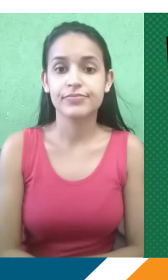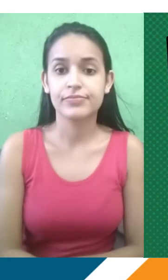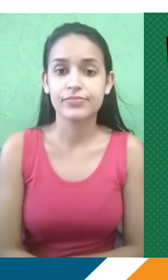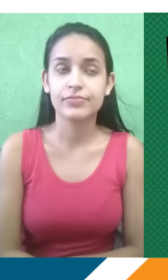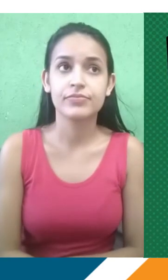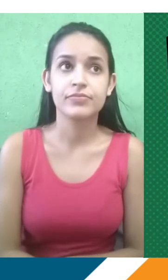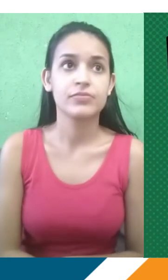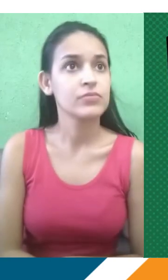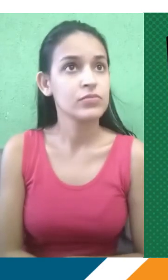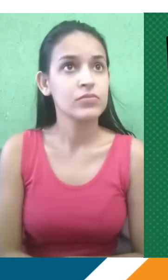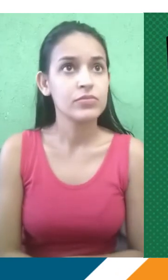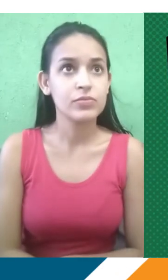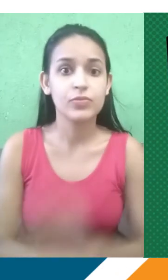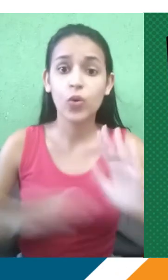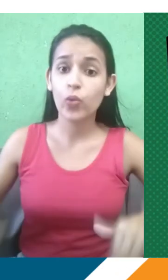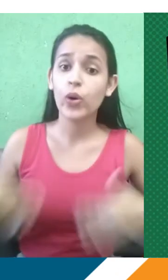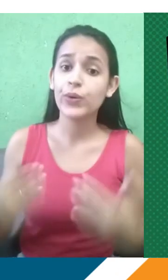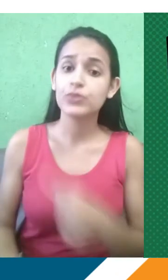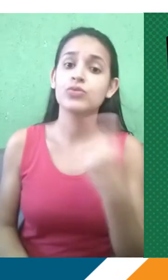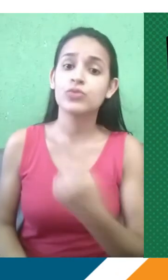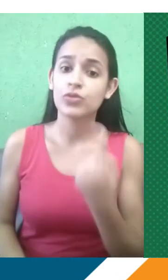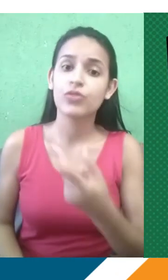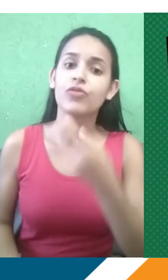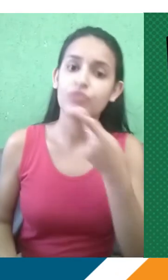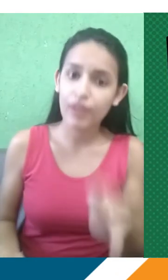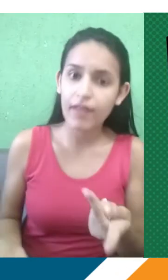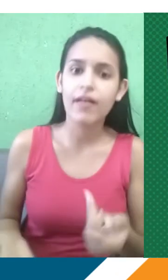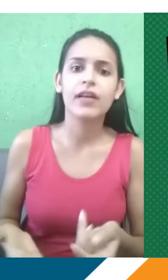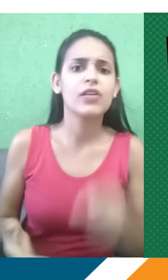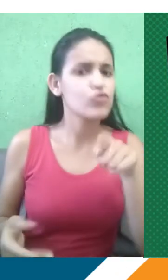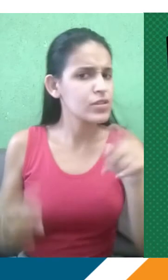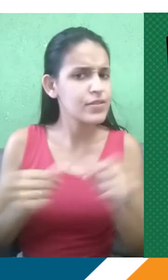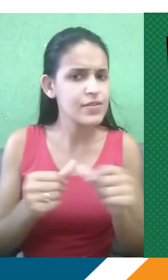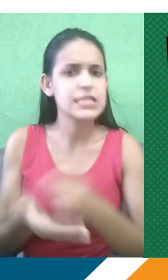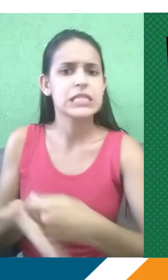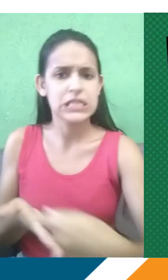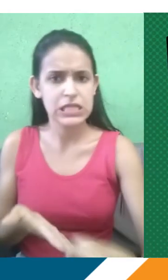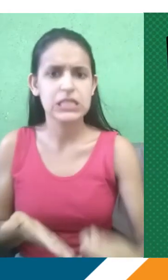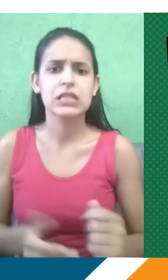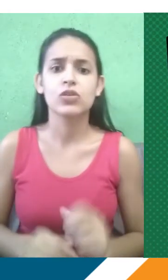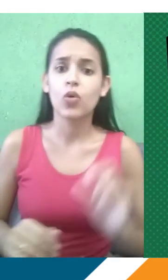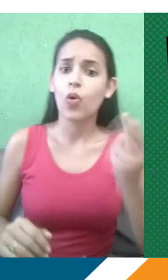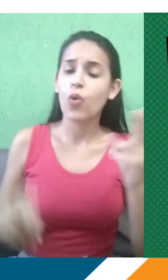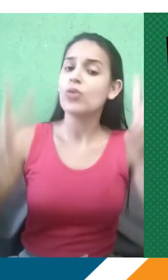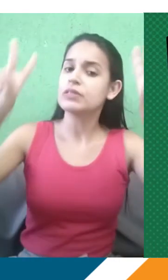faz exercício abordando esse tema, quando a gente acaba pedindo recorrentemente redações com temas sociais, é por essa motivação, é por essa